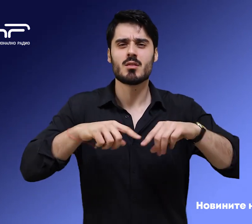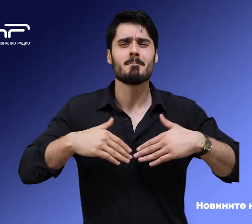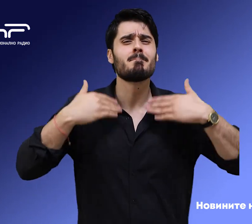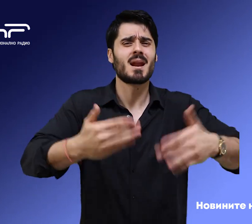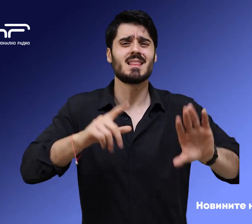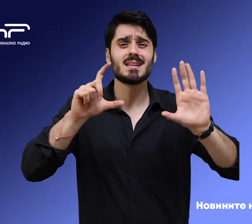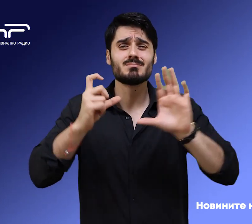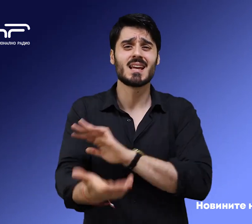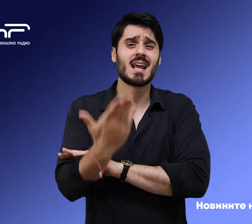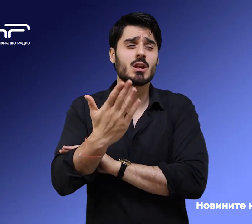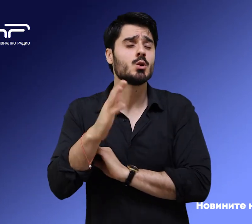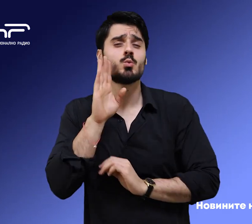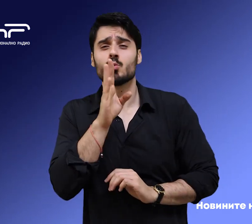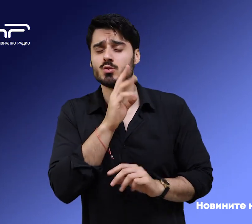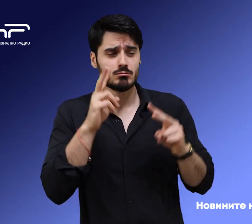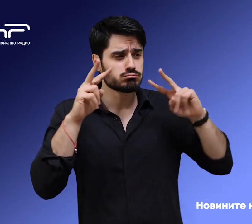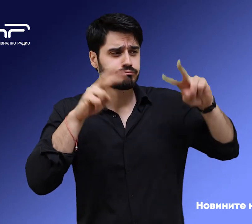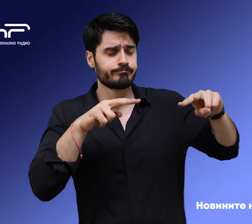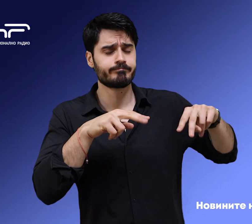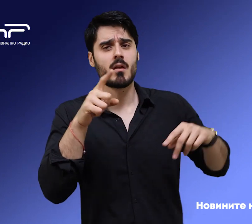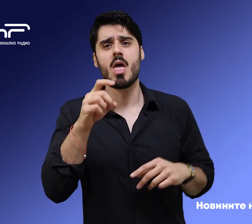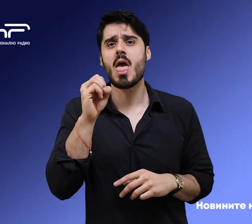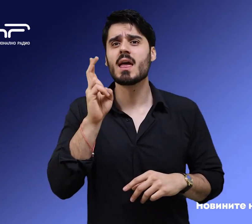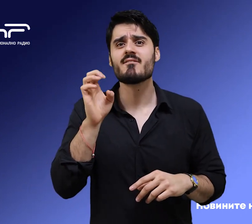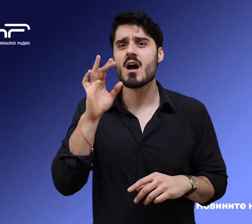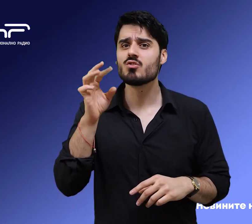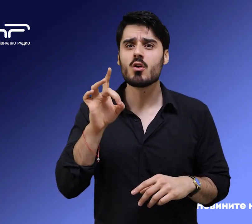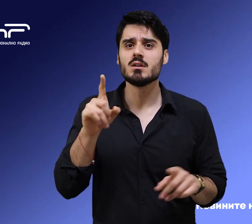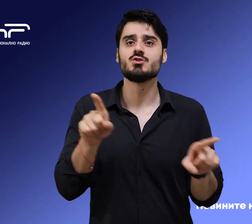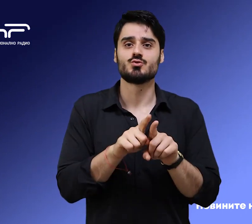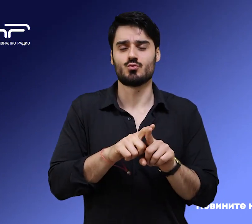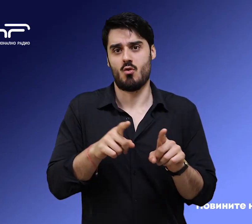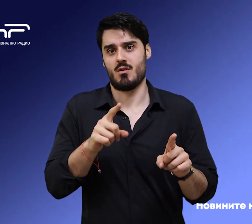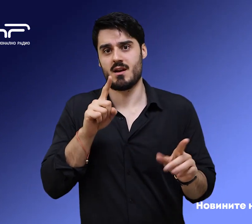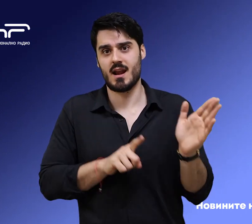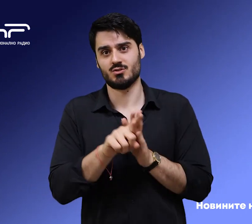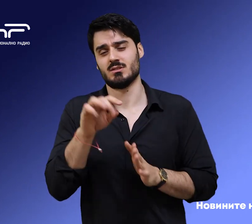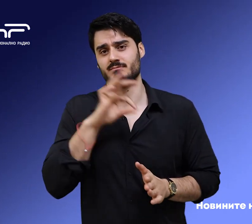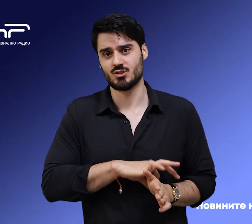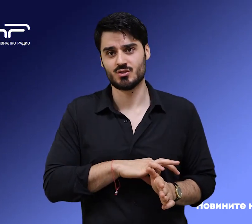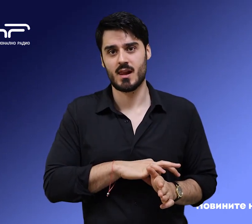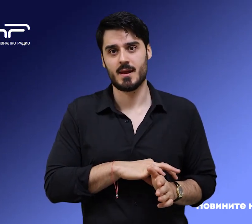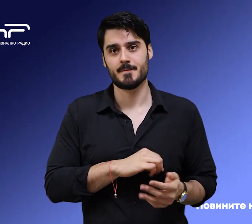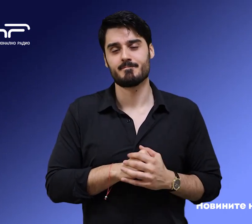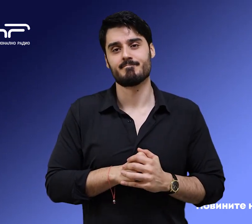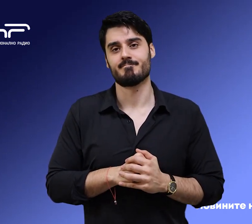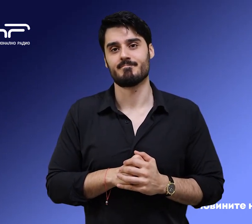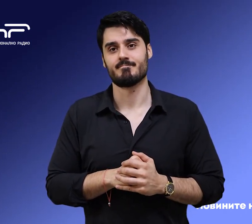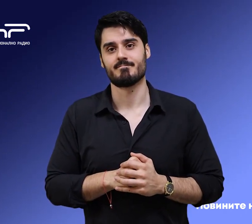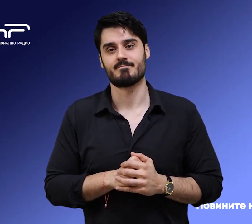000 зрители, а в първият матч еквадорците бяха спечелили със същия резултат. При ДУСПИта индепендиент се наложи с 5 на 4.